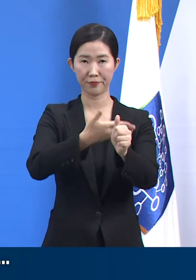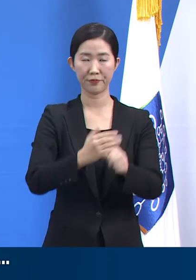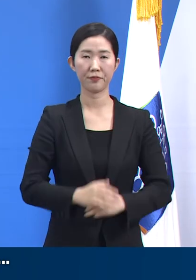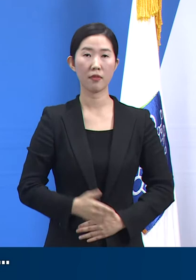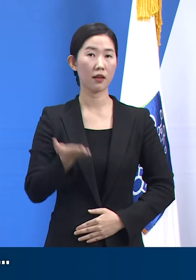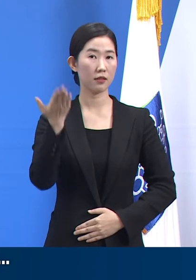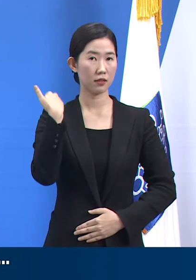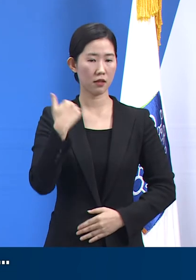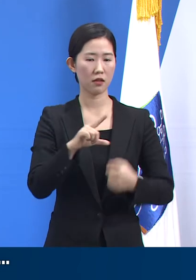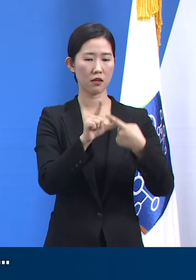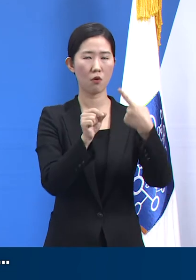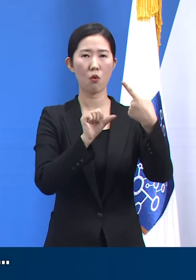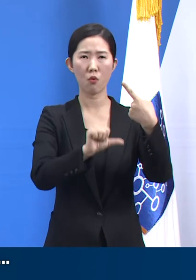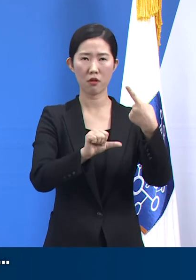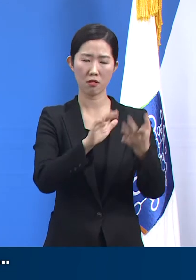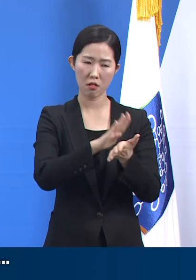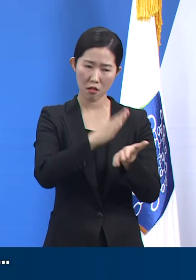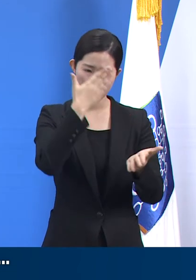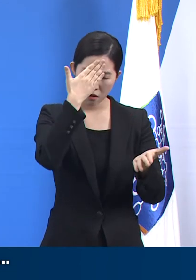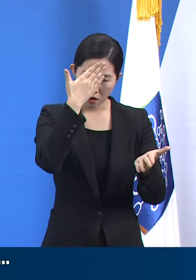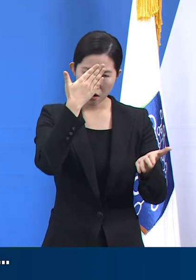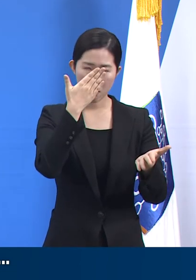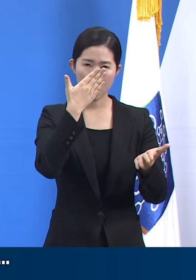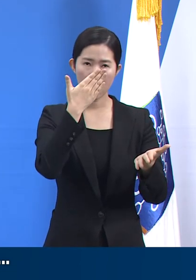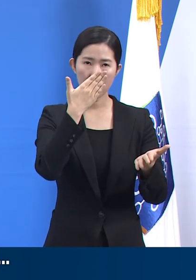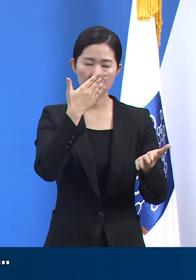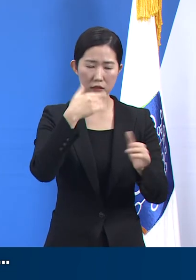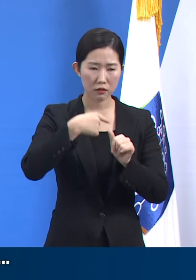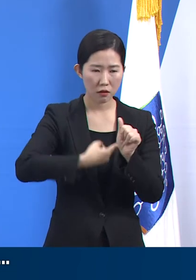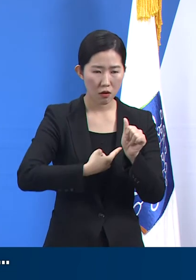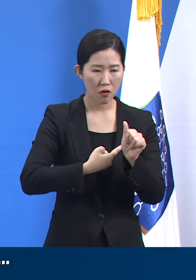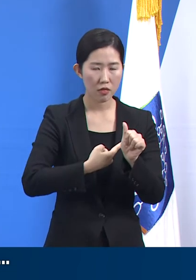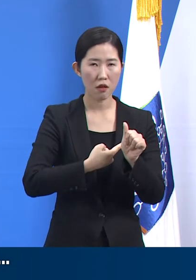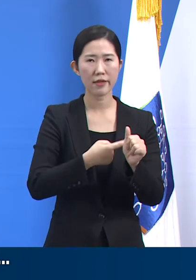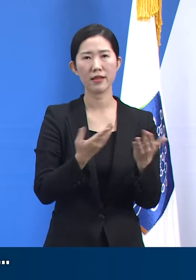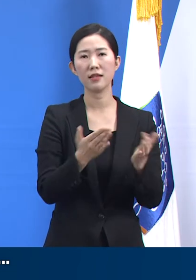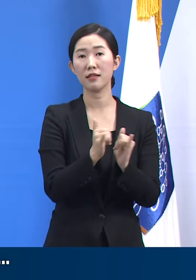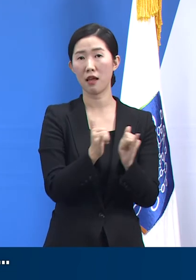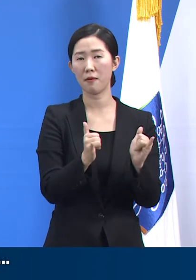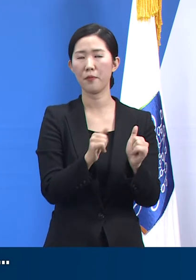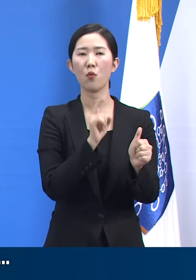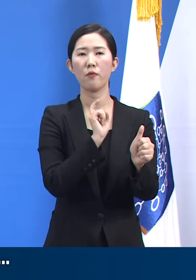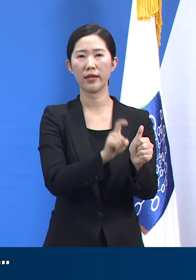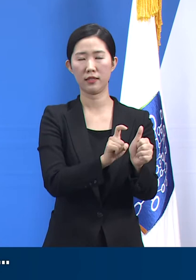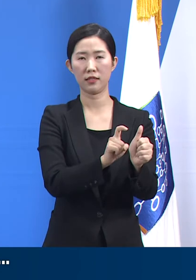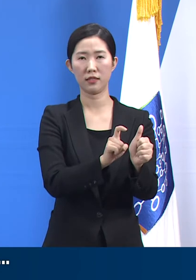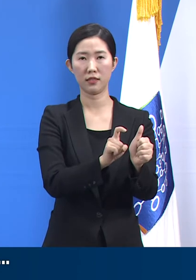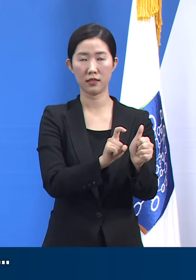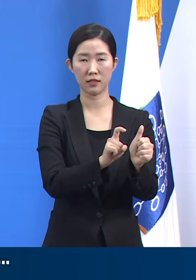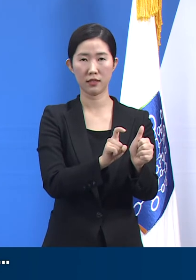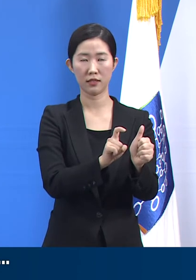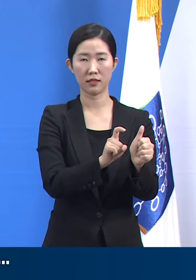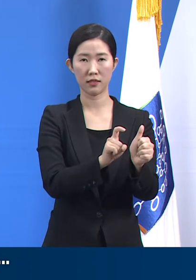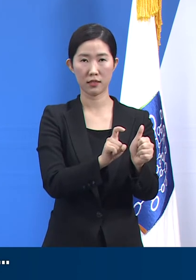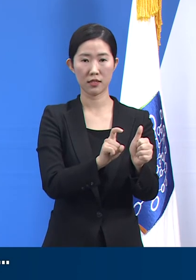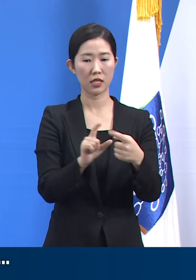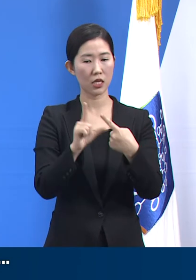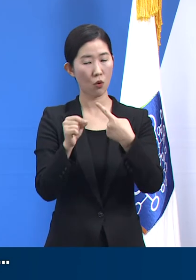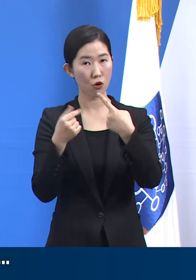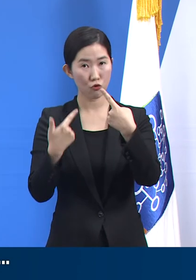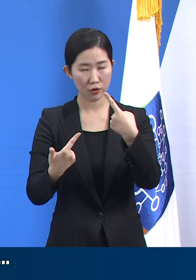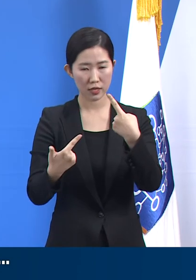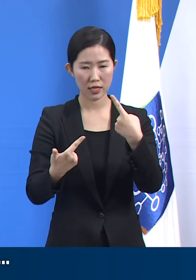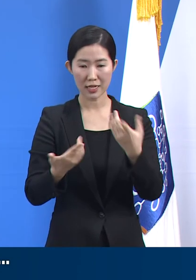1월 5일 발열 등 증상과 함께 직원 1명이 확진 판정을 받아 지난 6일 직원들을 대상으로